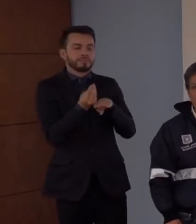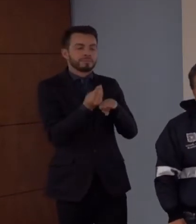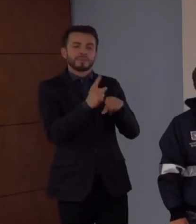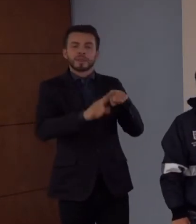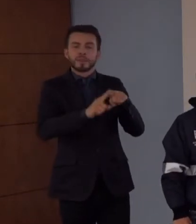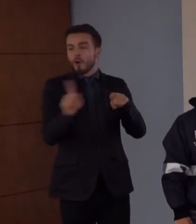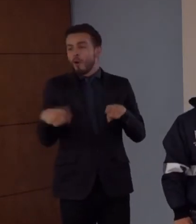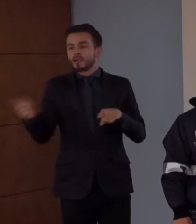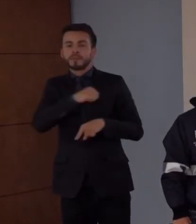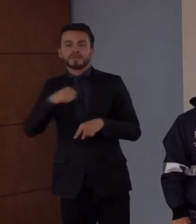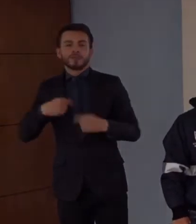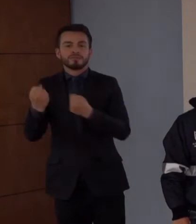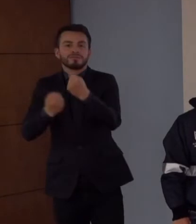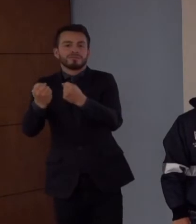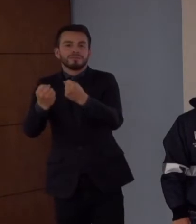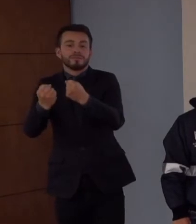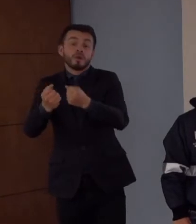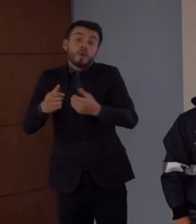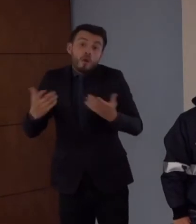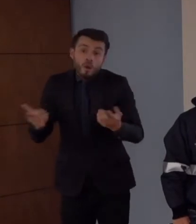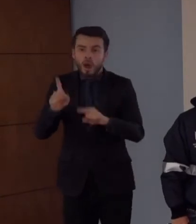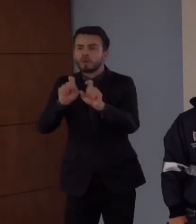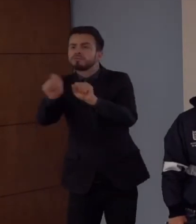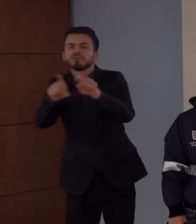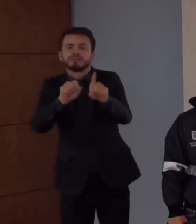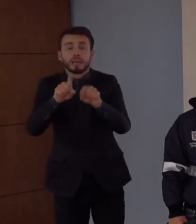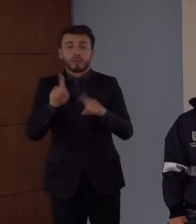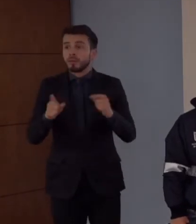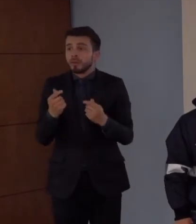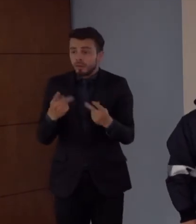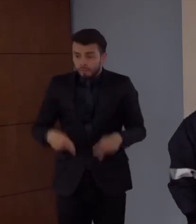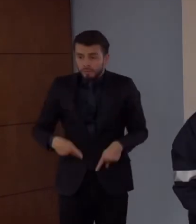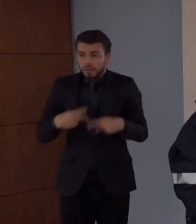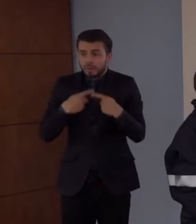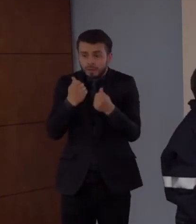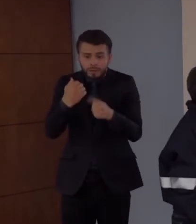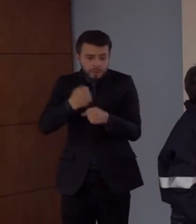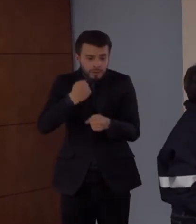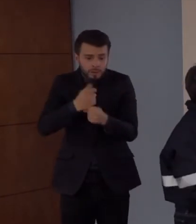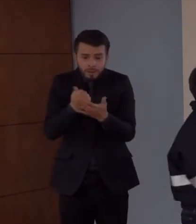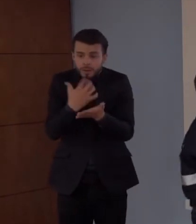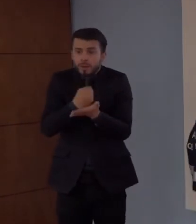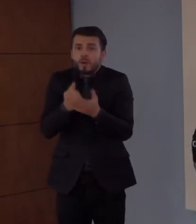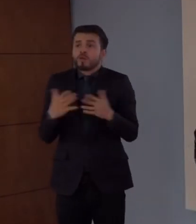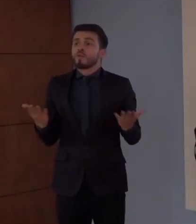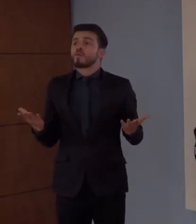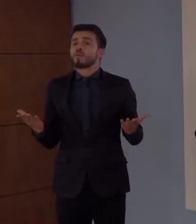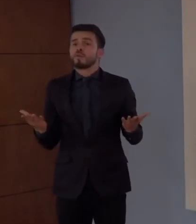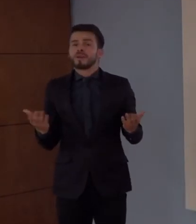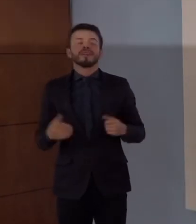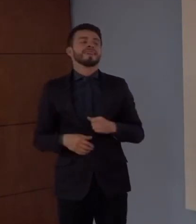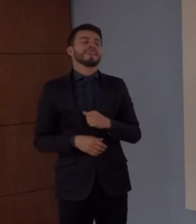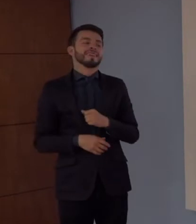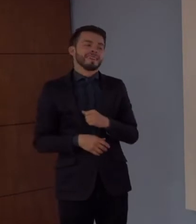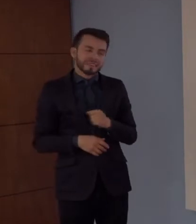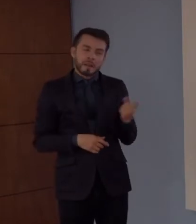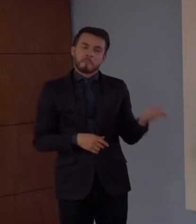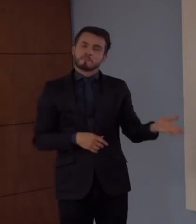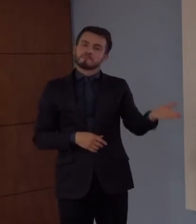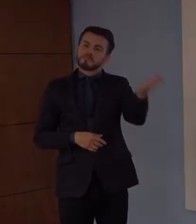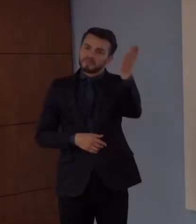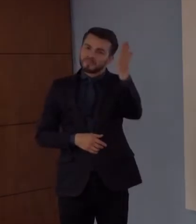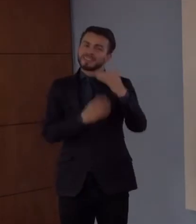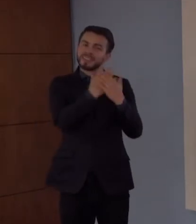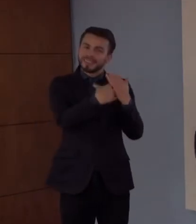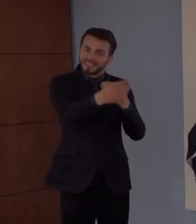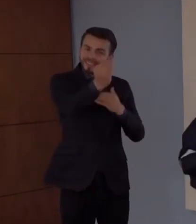gente que nos dice, es que si no salgo, no trabajo, si no trabajo, no tengo ingresos, tengo que salir. El 12% dijo